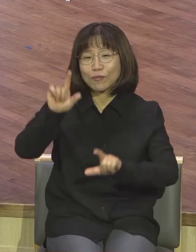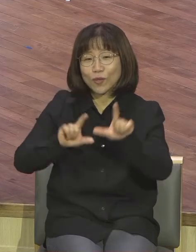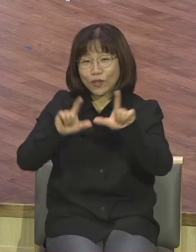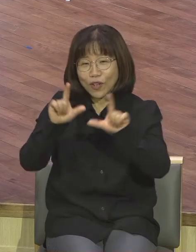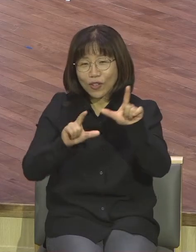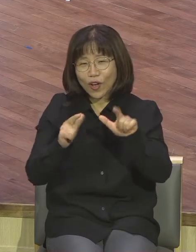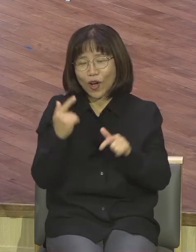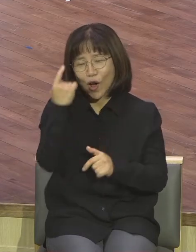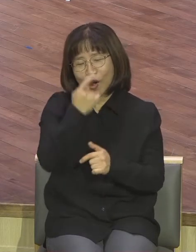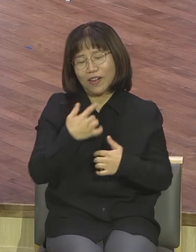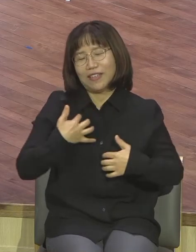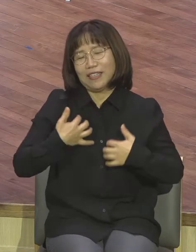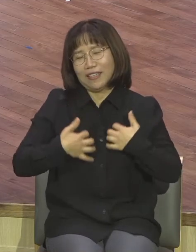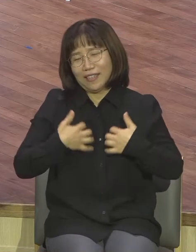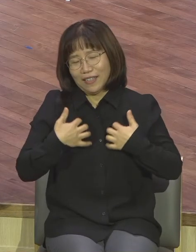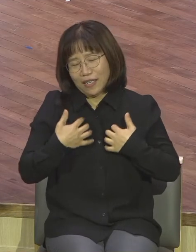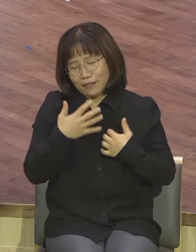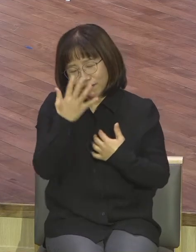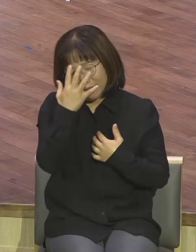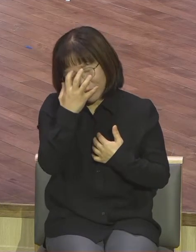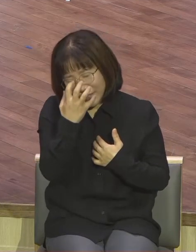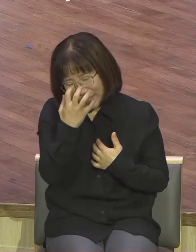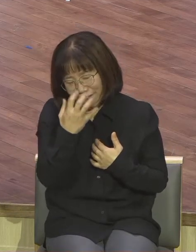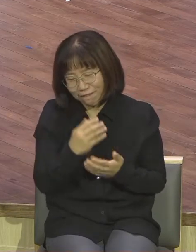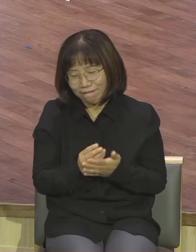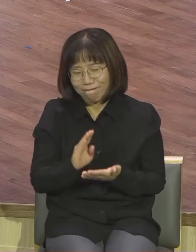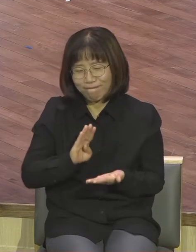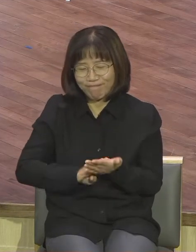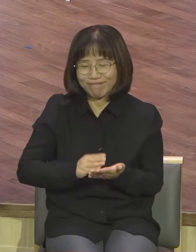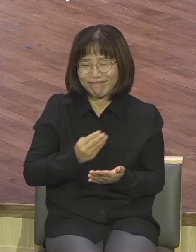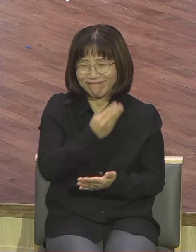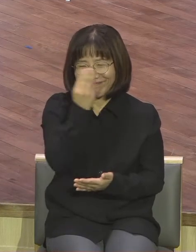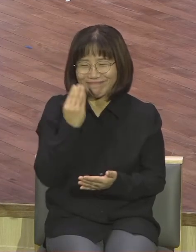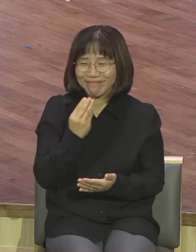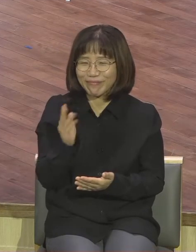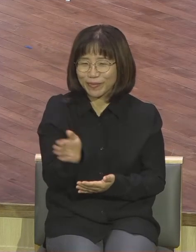피곤해가지고 찌드리고 화장도 안 하고 막 그렇게 하면 안 돼